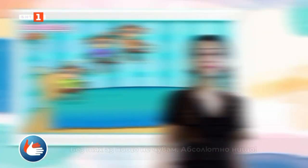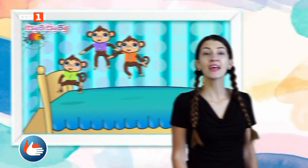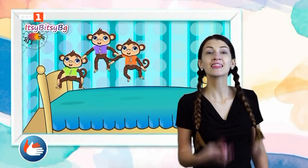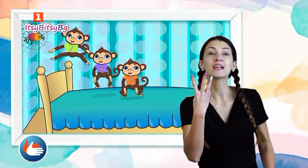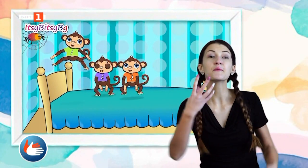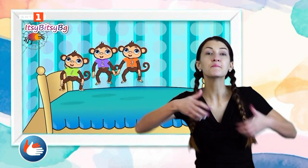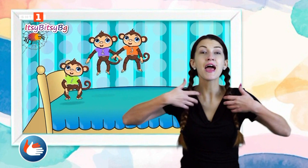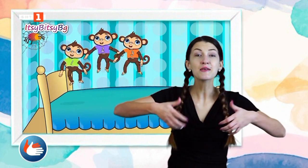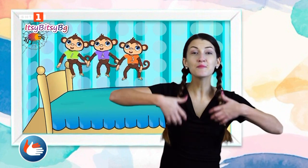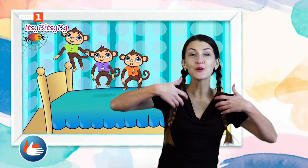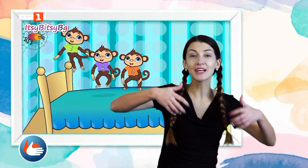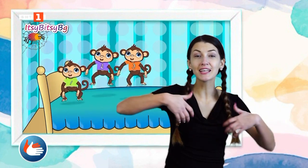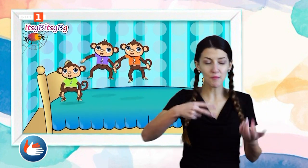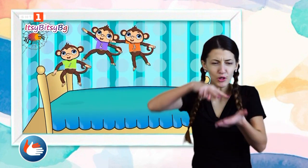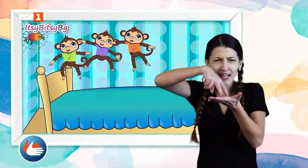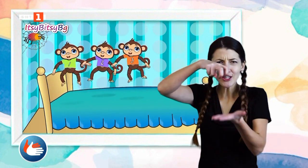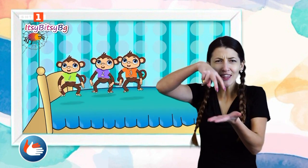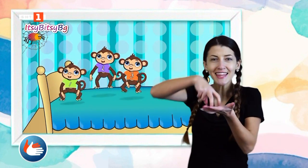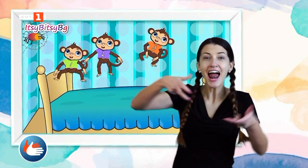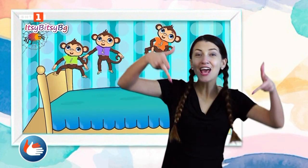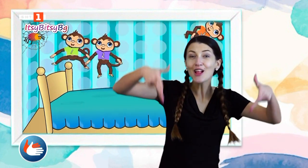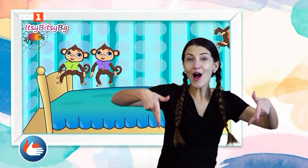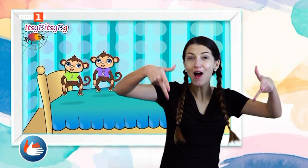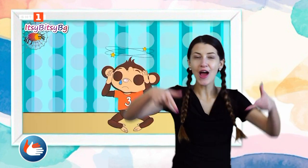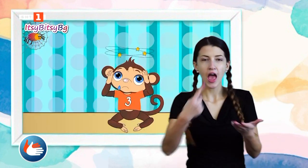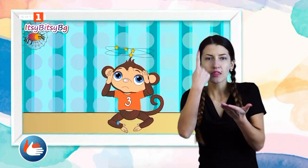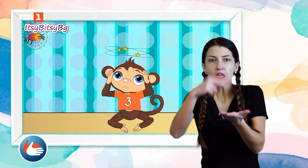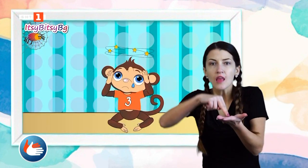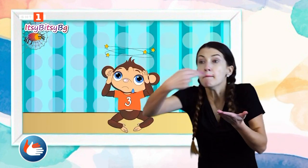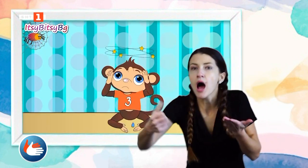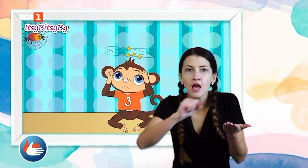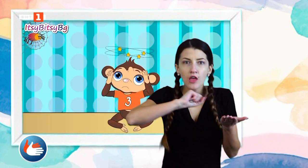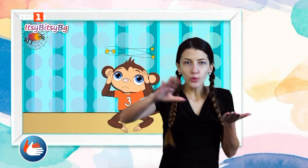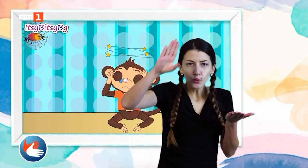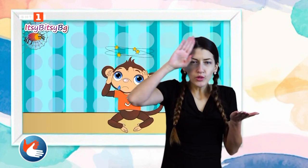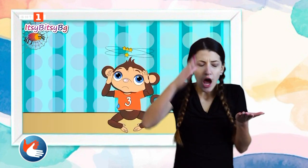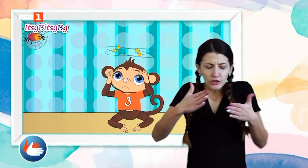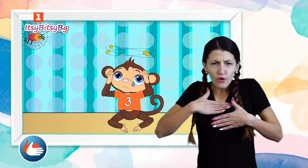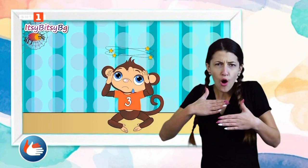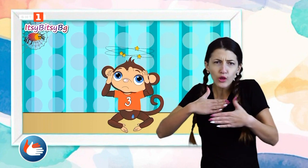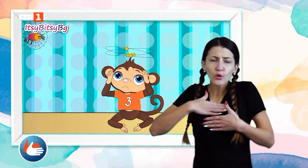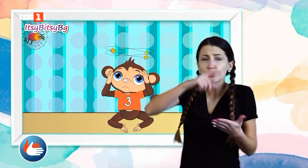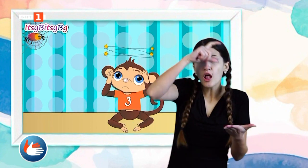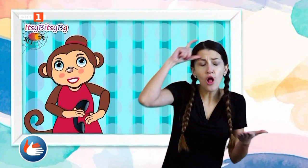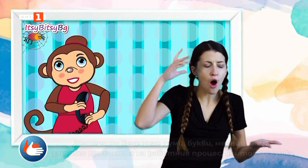Три маймунки подскачат налегло. Едната падна и удари своето чело.